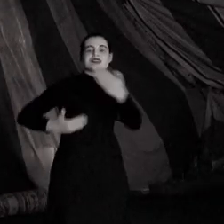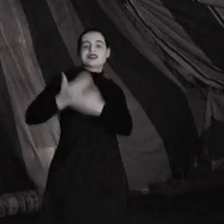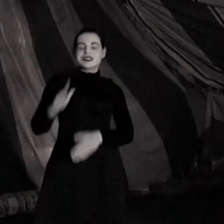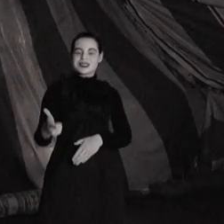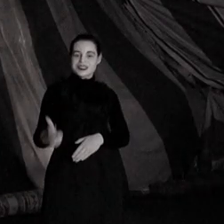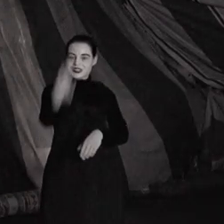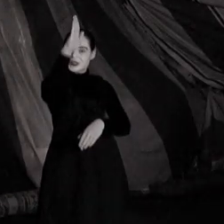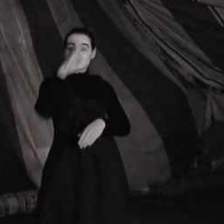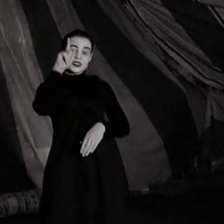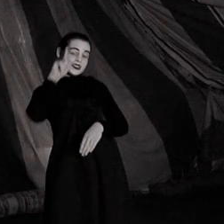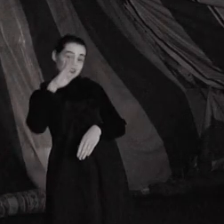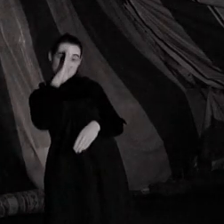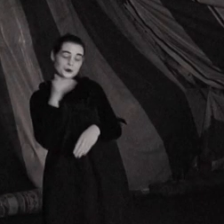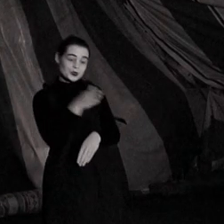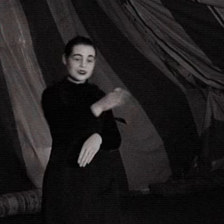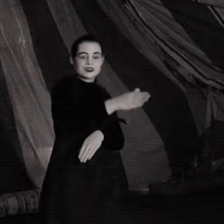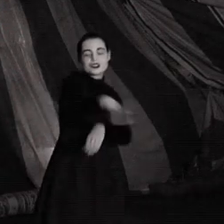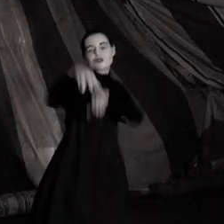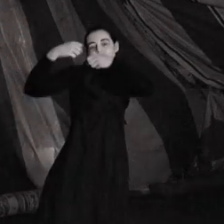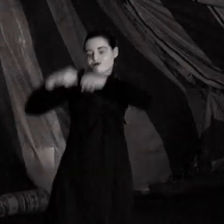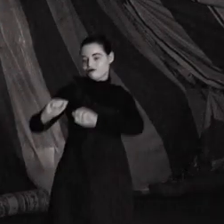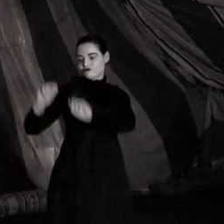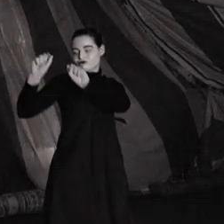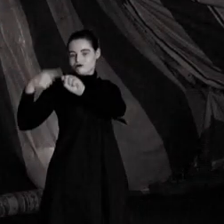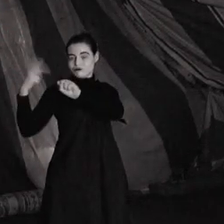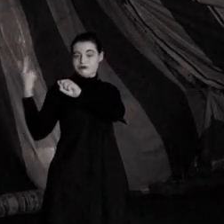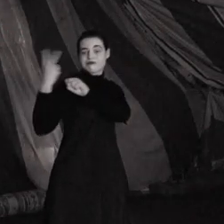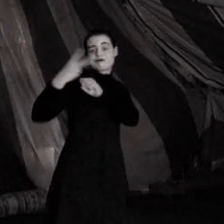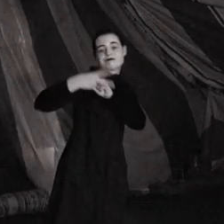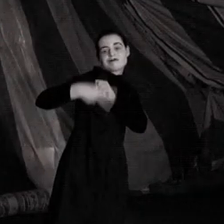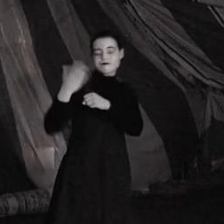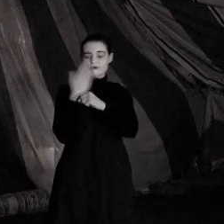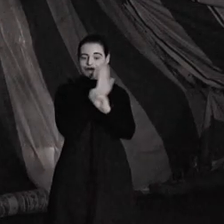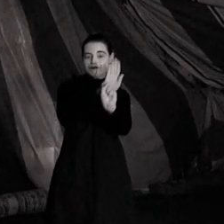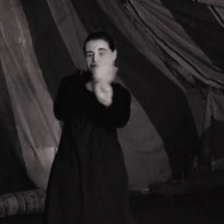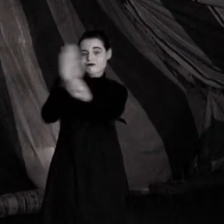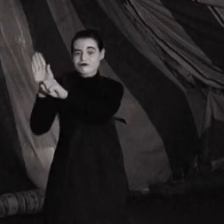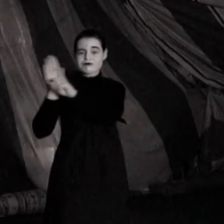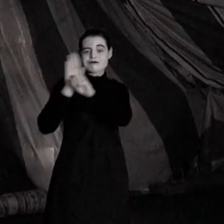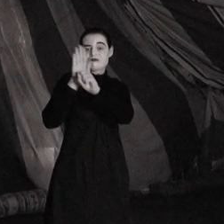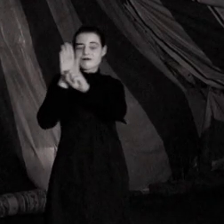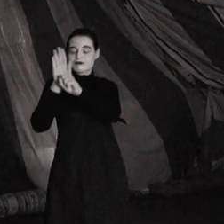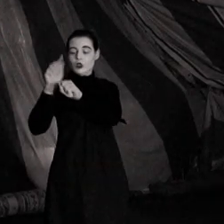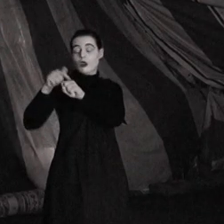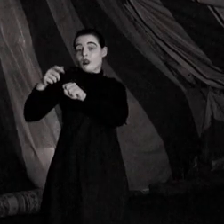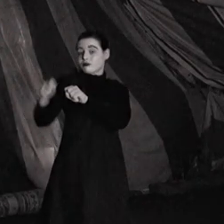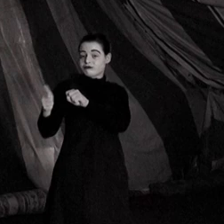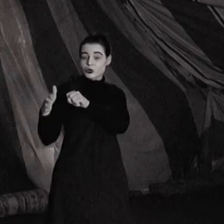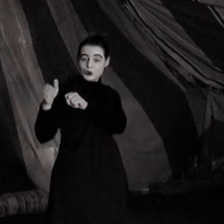chez moi l'iso, moitié femme et moitié poisson, aucun mois ne va pas tarder, je m'en vais vous le présenter, Il est presque